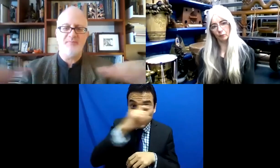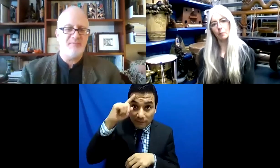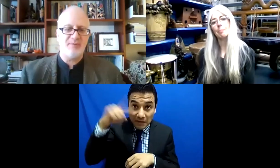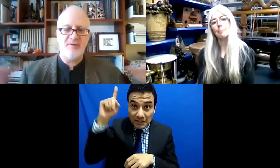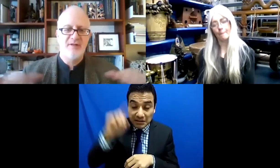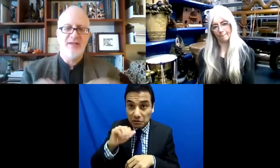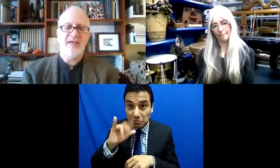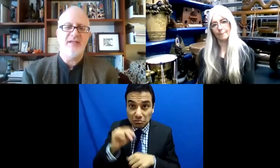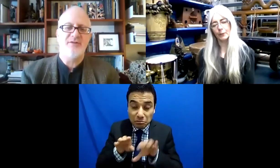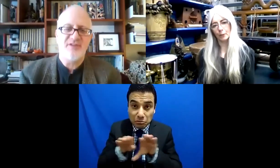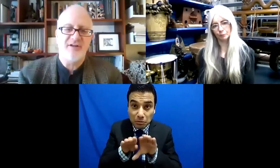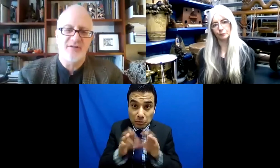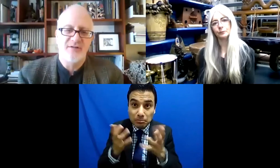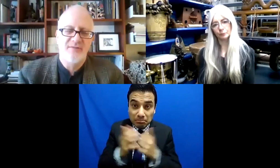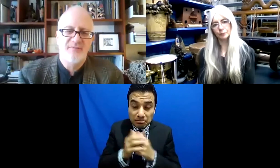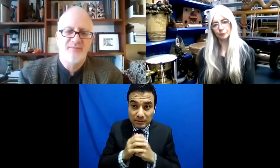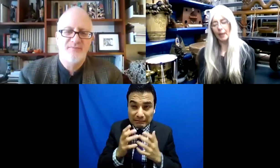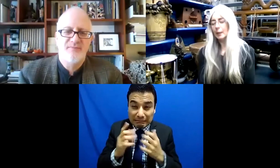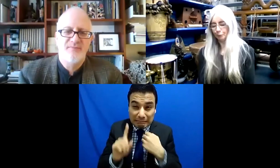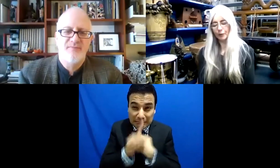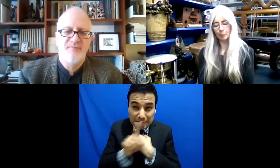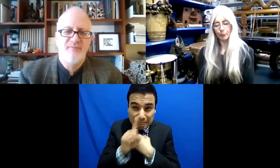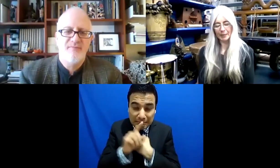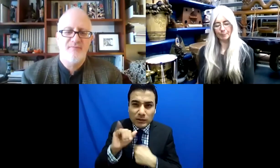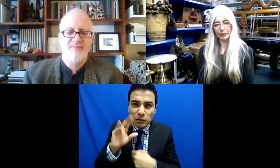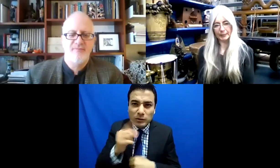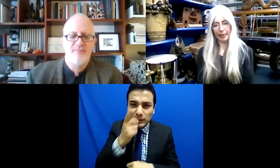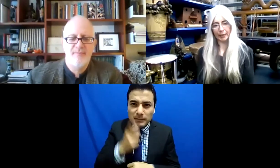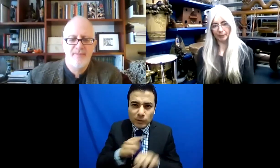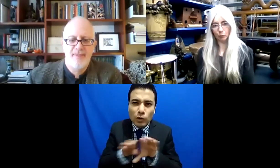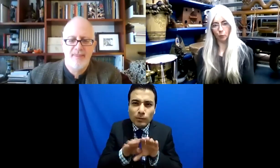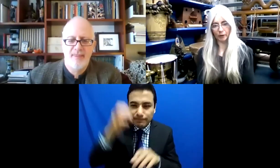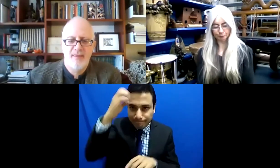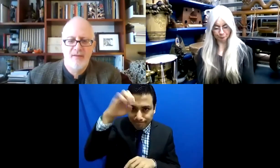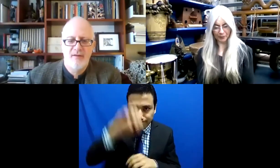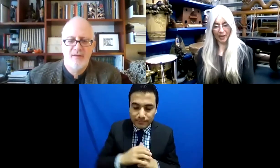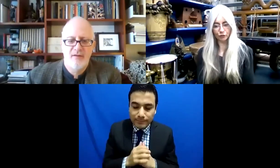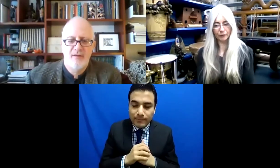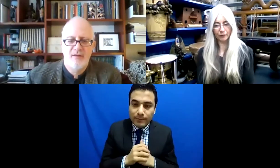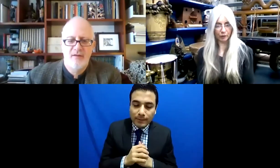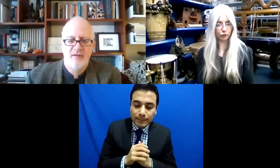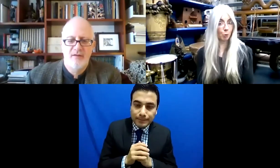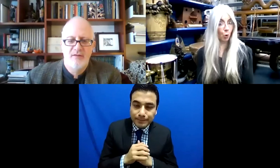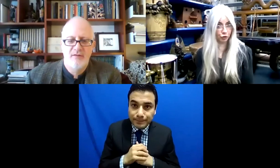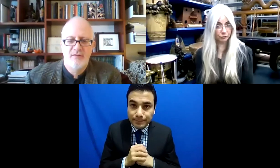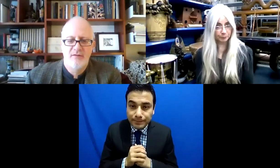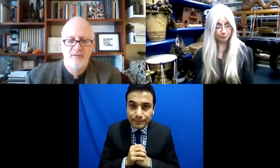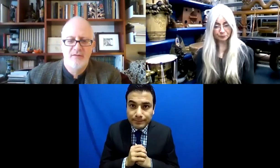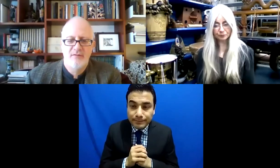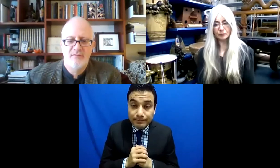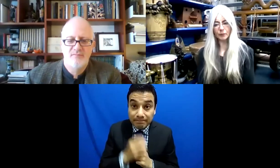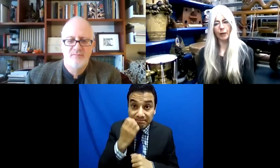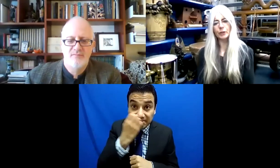turbulento? Dinos de tu experiencia en ese sentido. La gente de la Academia